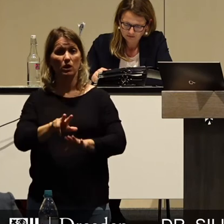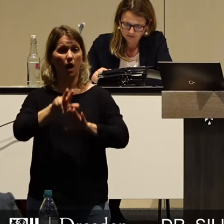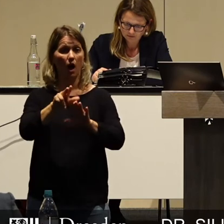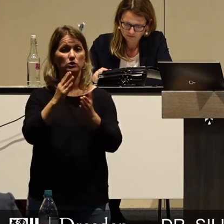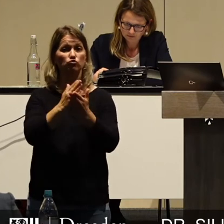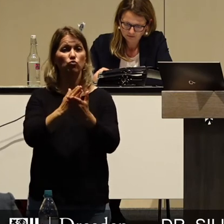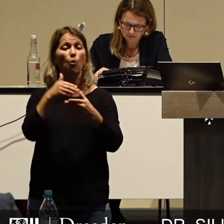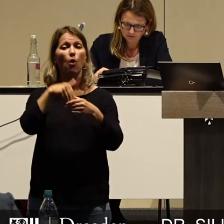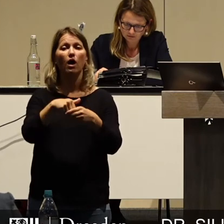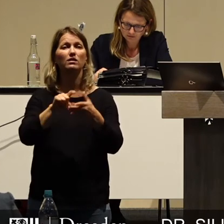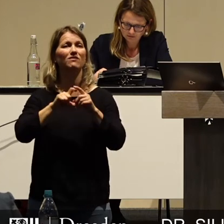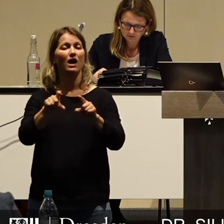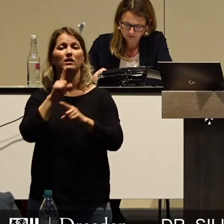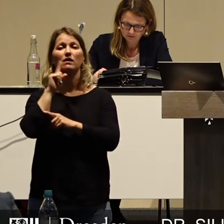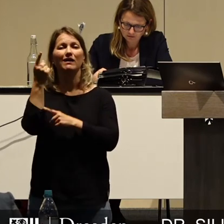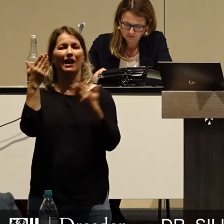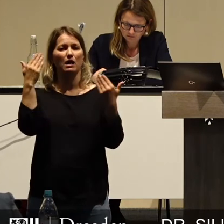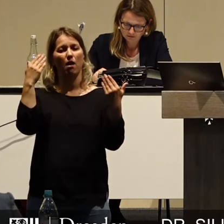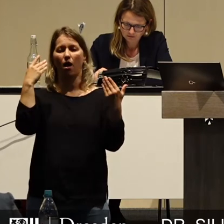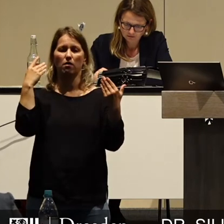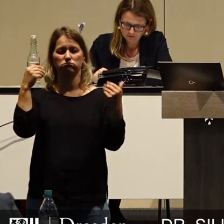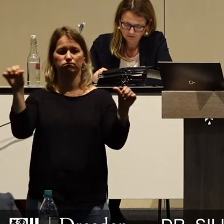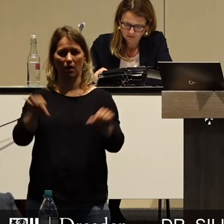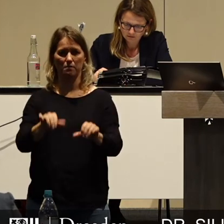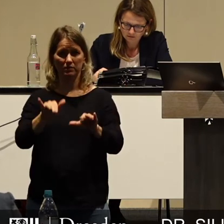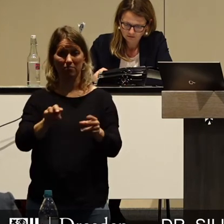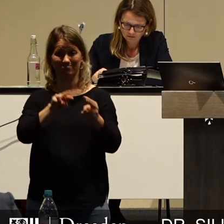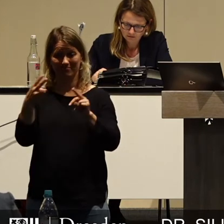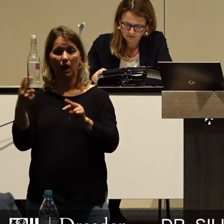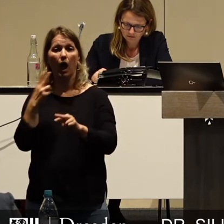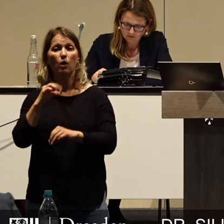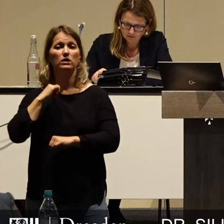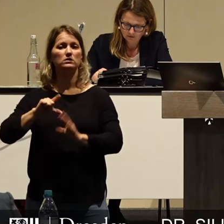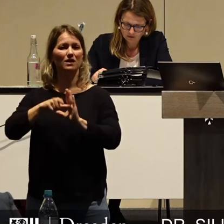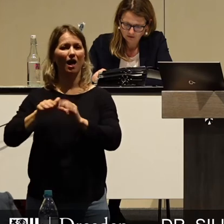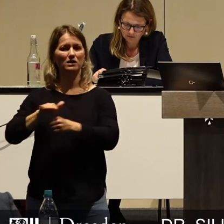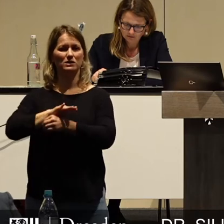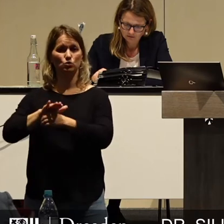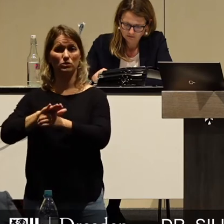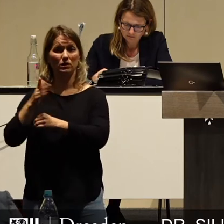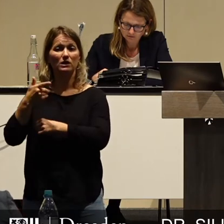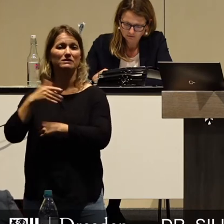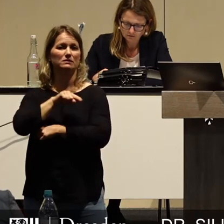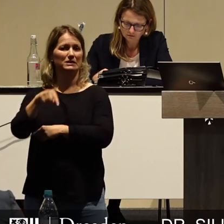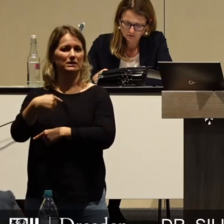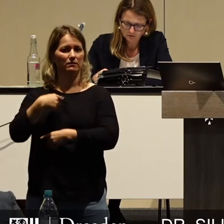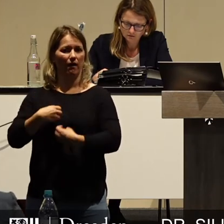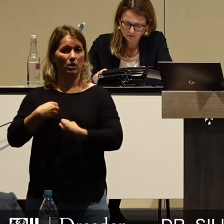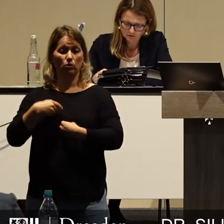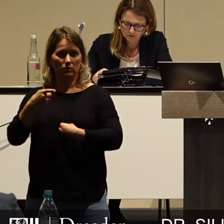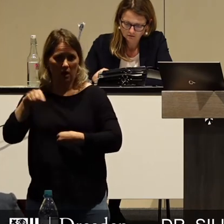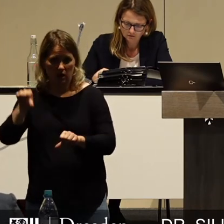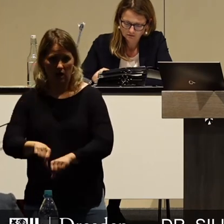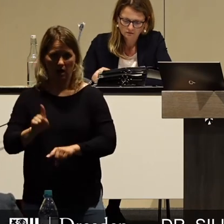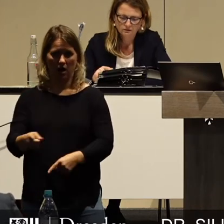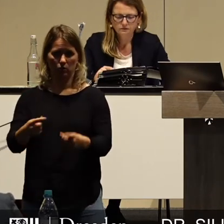Klimastrudel nach unten. Jetzt hat es noch die Dienstleistungsbranche, die das Ganze bisher stabilisiert hat, erwischt. Wir müssen jetzt